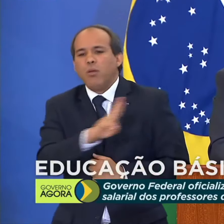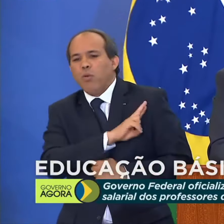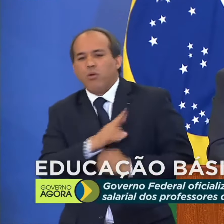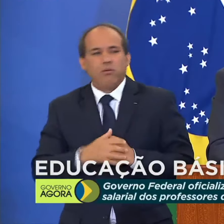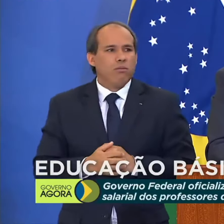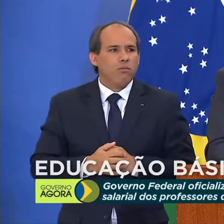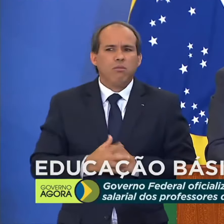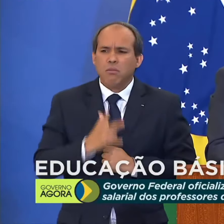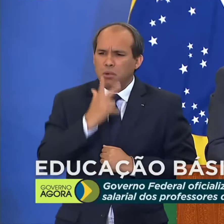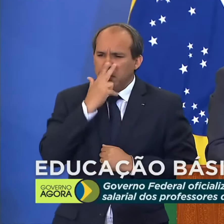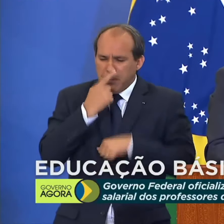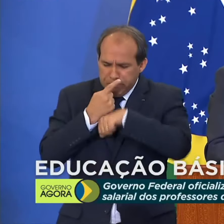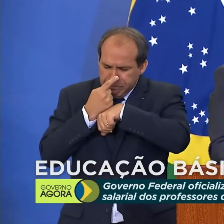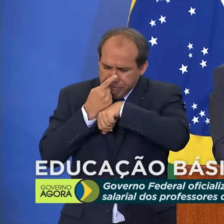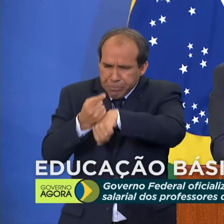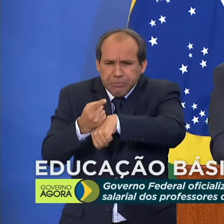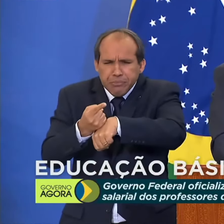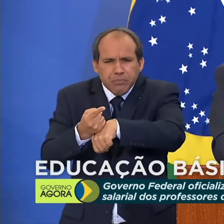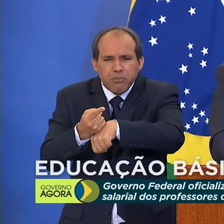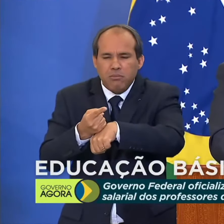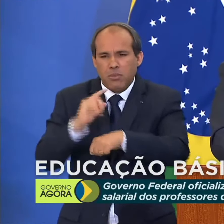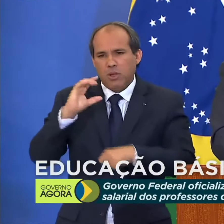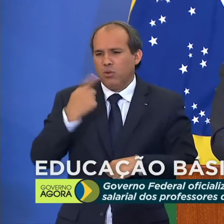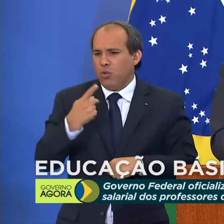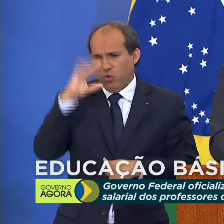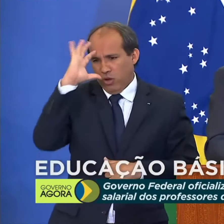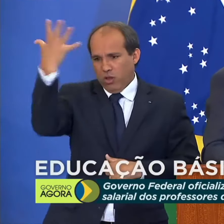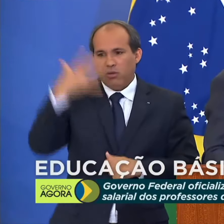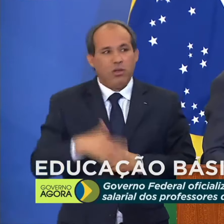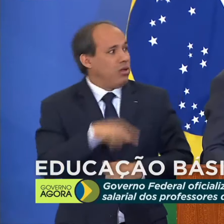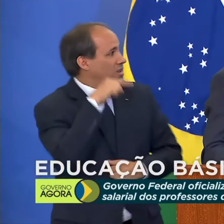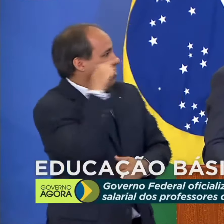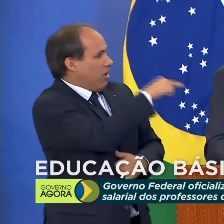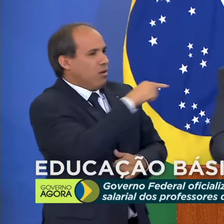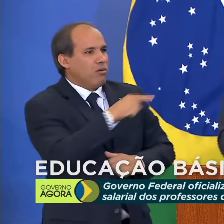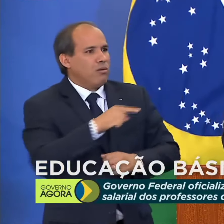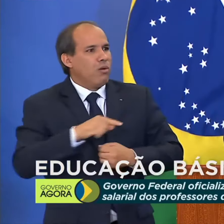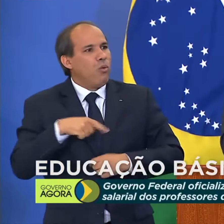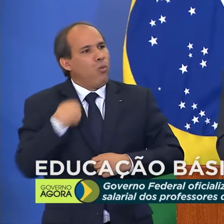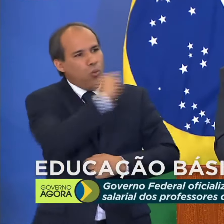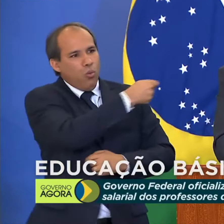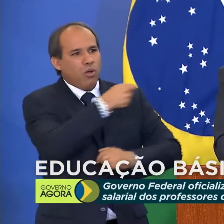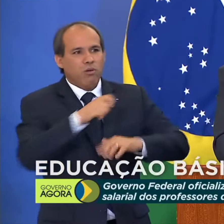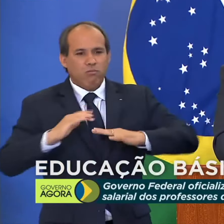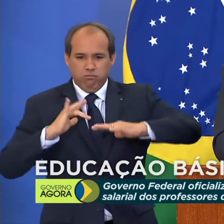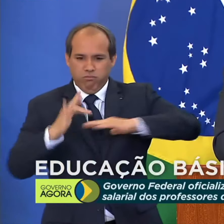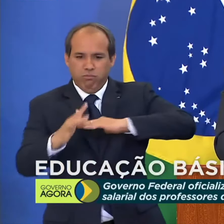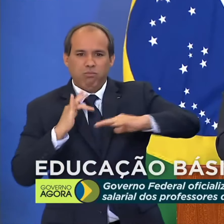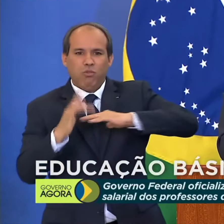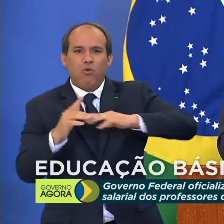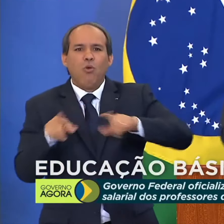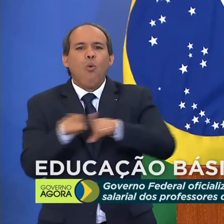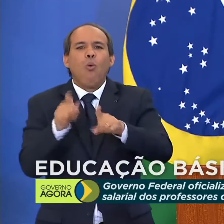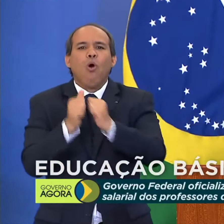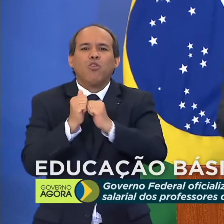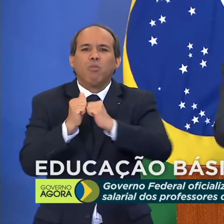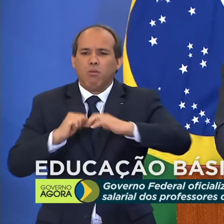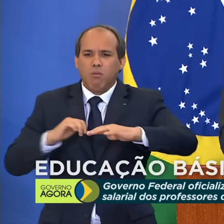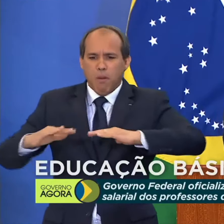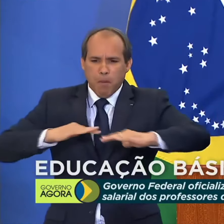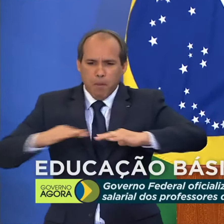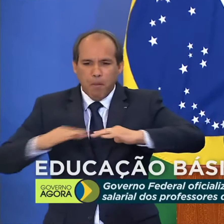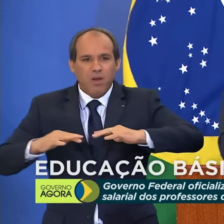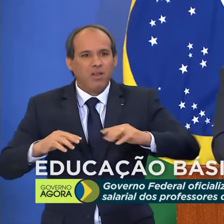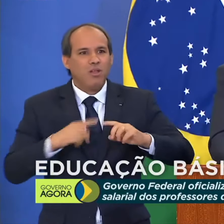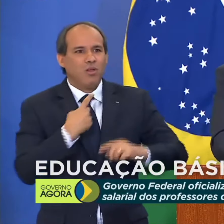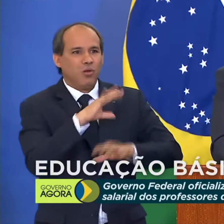poucos segundos para decidirmos. O artilheiro e o infante. Fazemos força-tarefa? É isso mesmo,